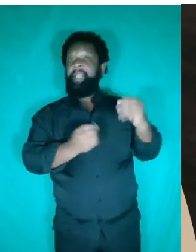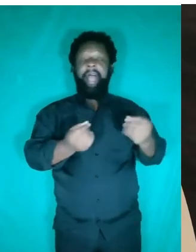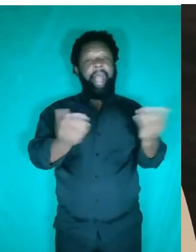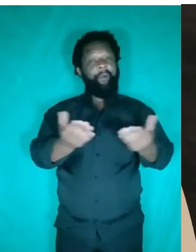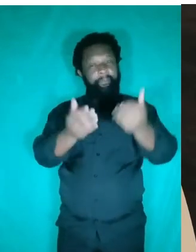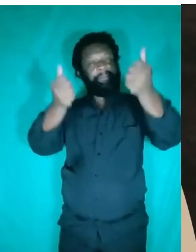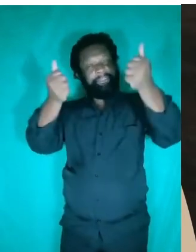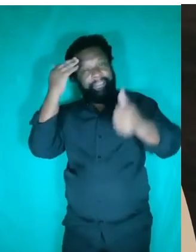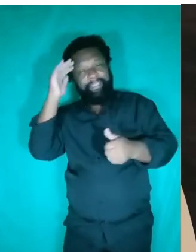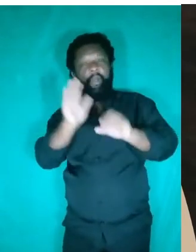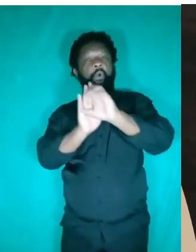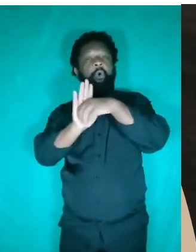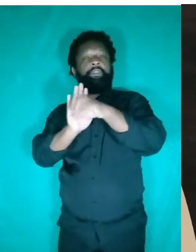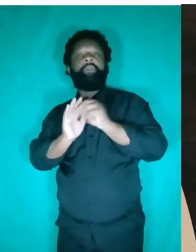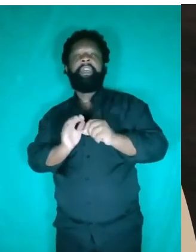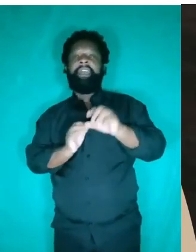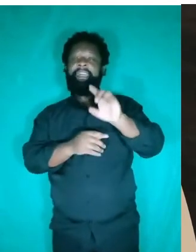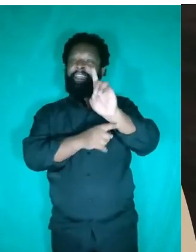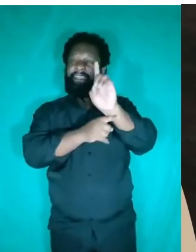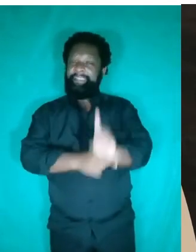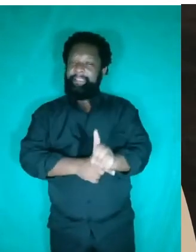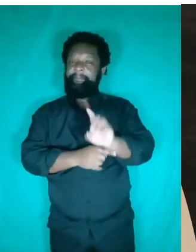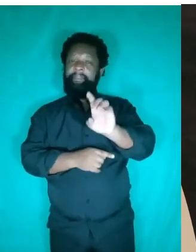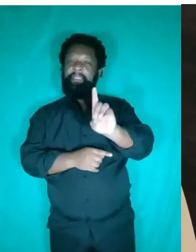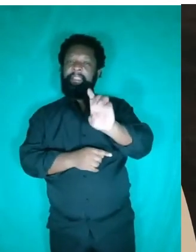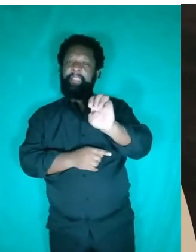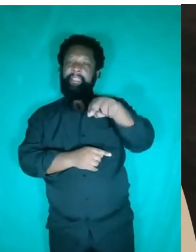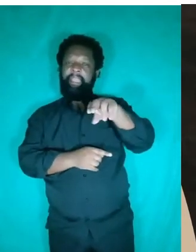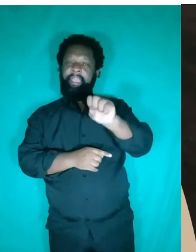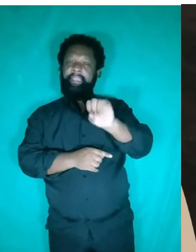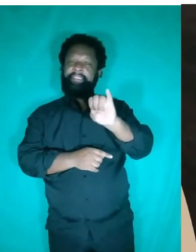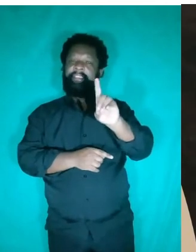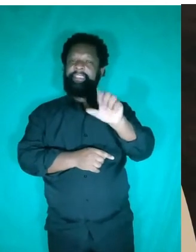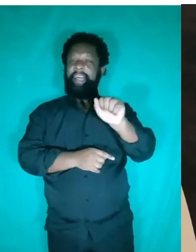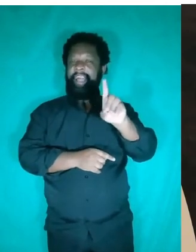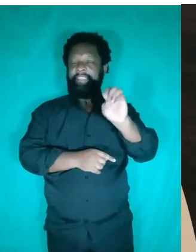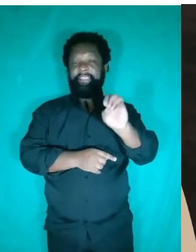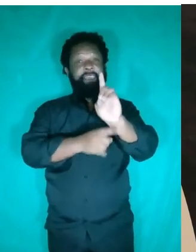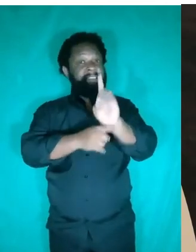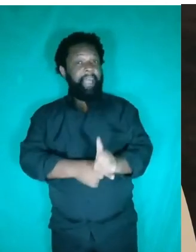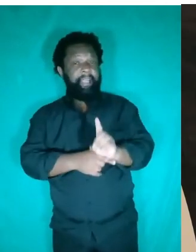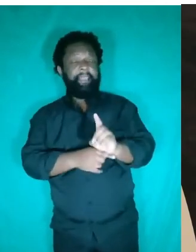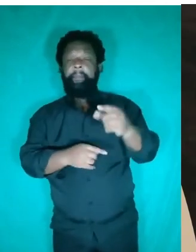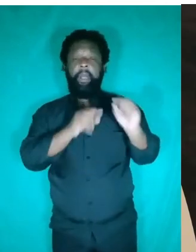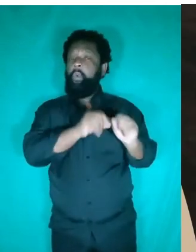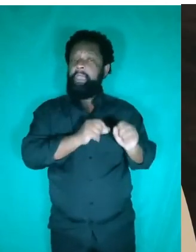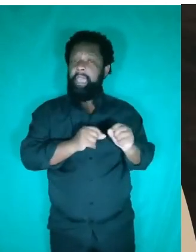densidade. Densidade é a expressão que relaciona a massa com o volume de um corpo. O que